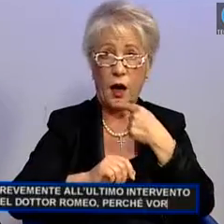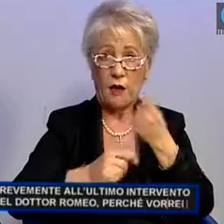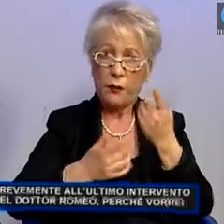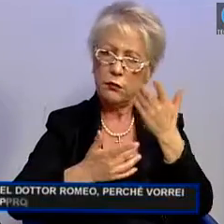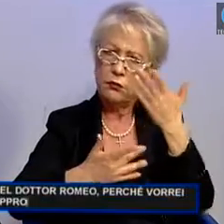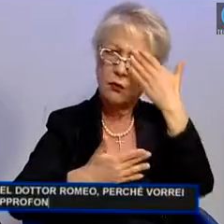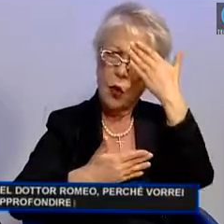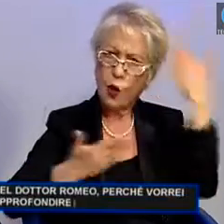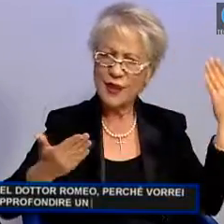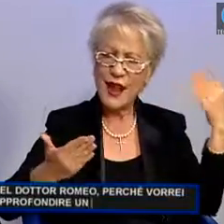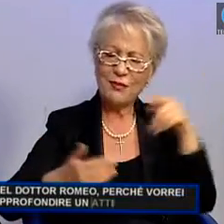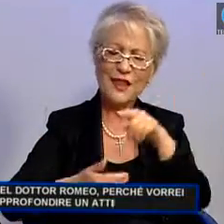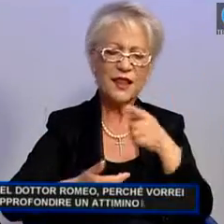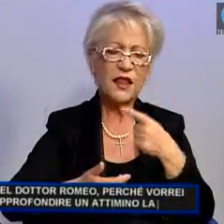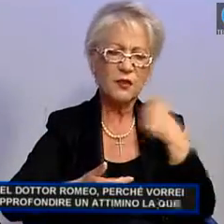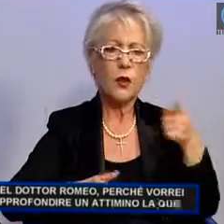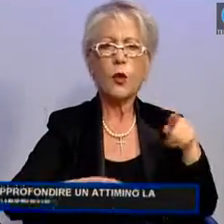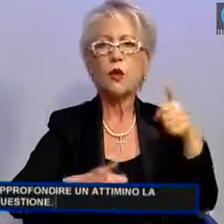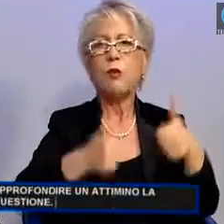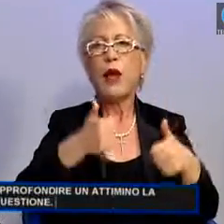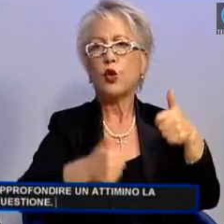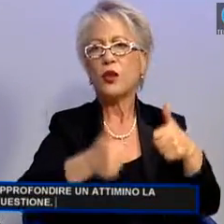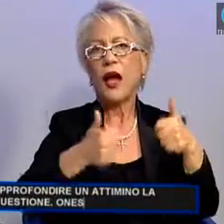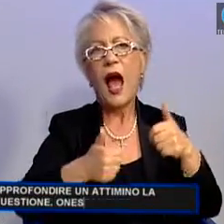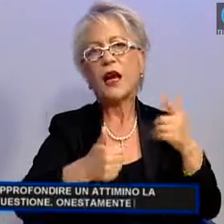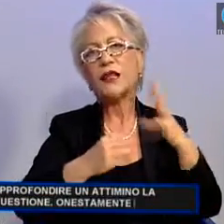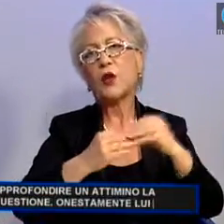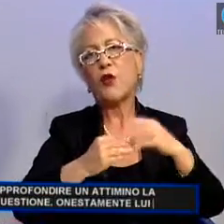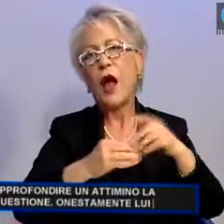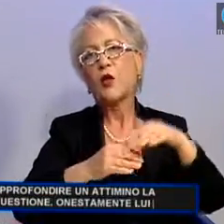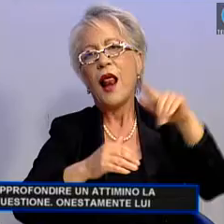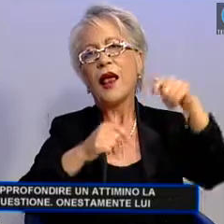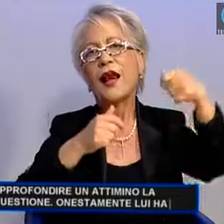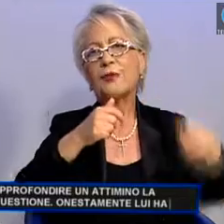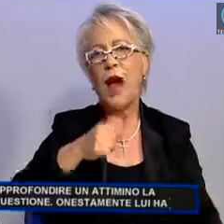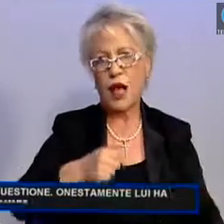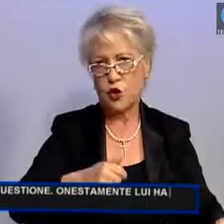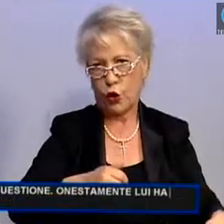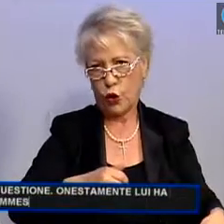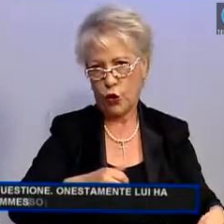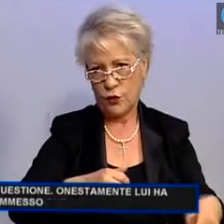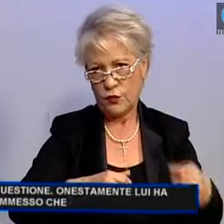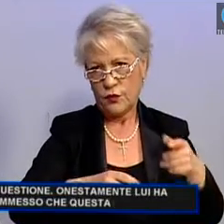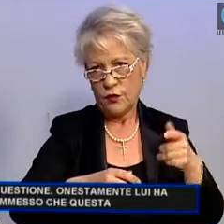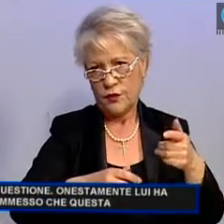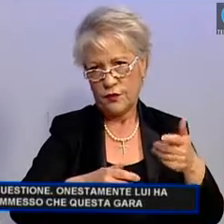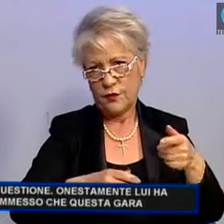un attimino la questione. Onestamente lui ha ammesso che questa gara,